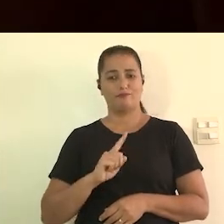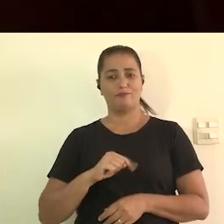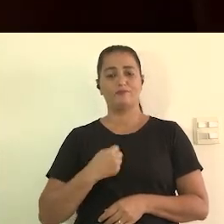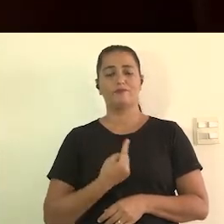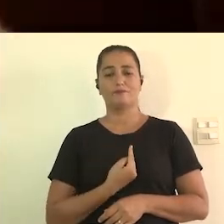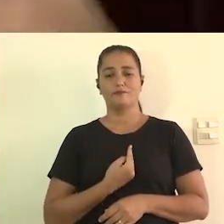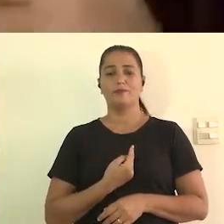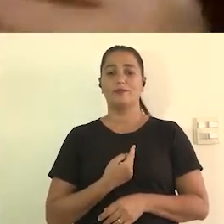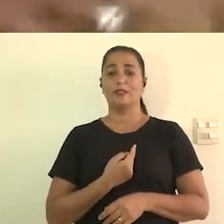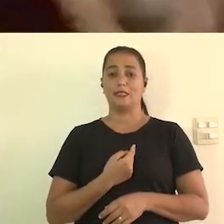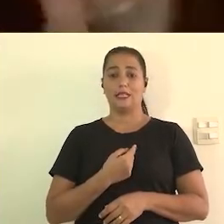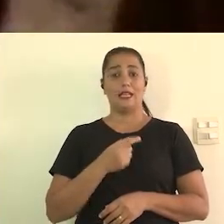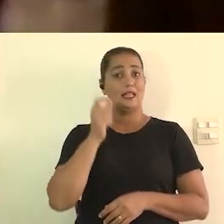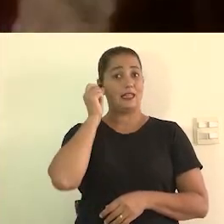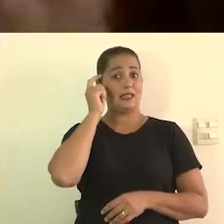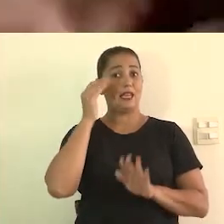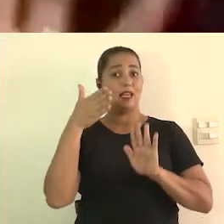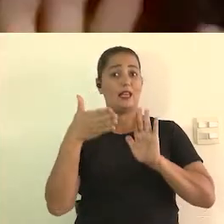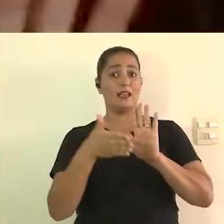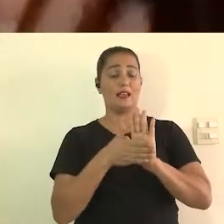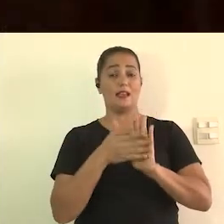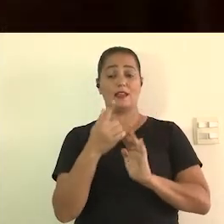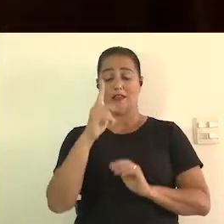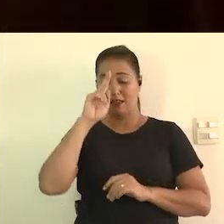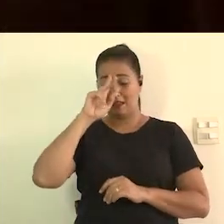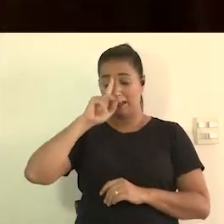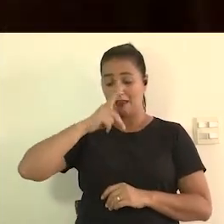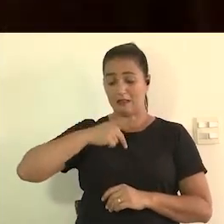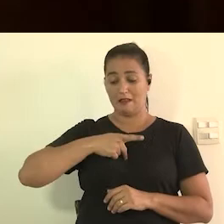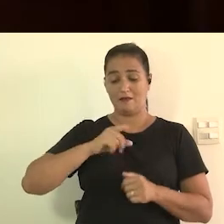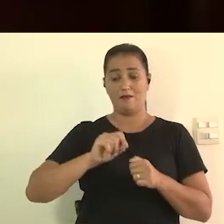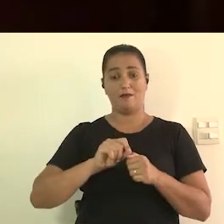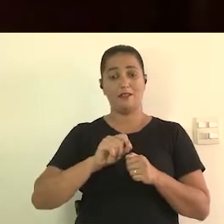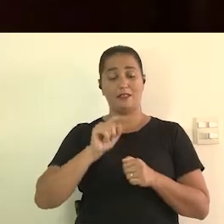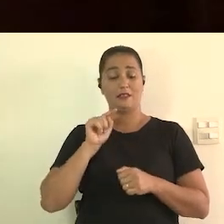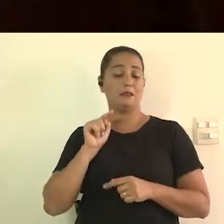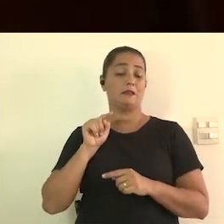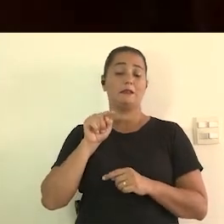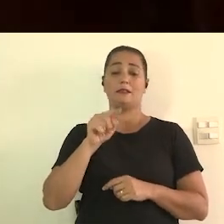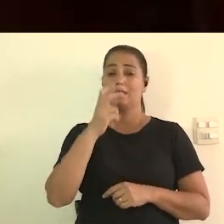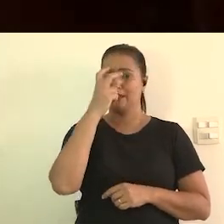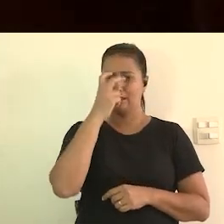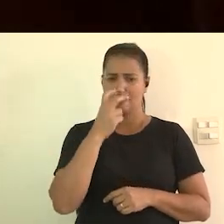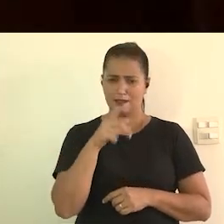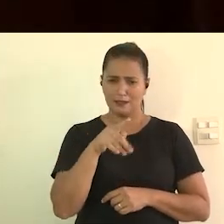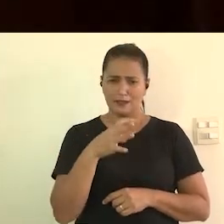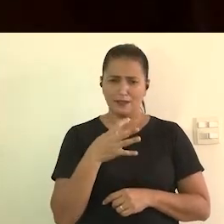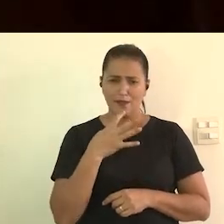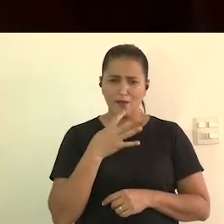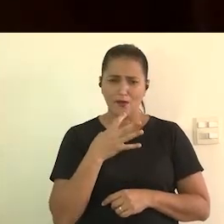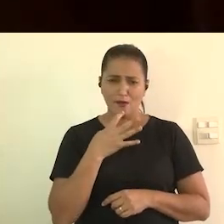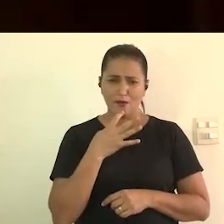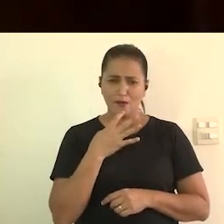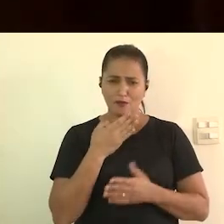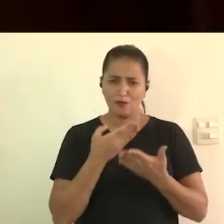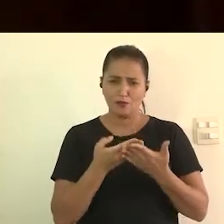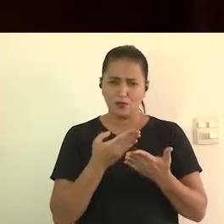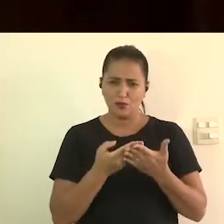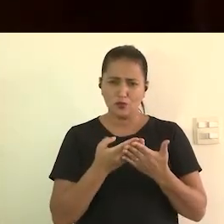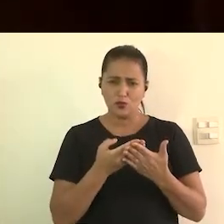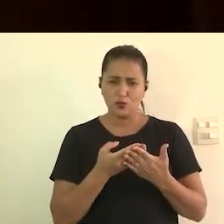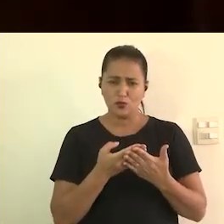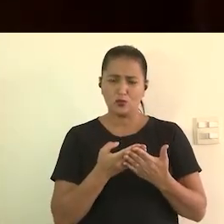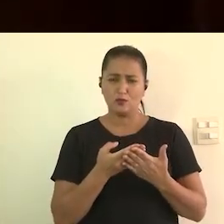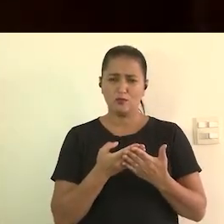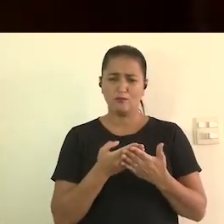as pessoas têm ideias mirabolantes e querem fazer sozinhas eu vou fazer isso para a pessoa cega mas você você entende disso você estudou para